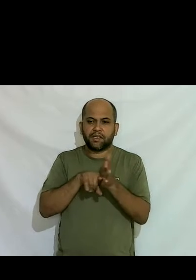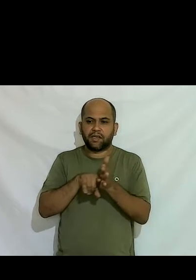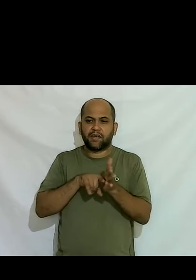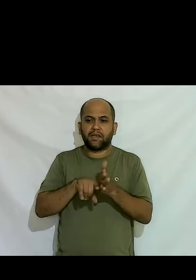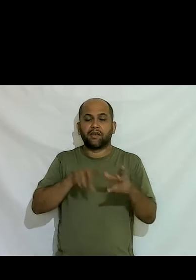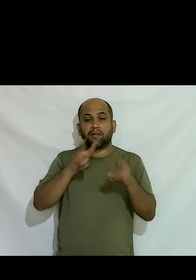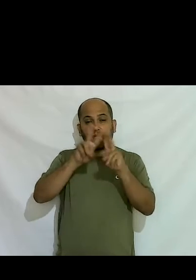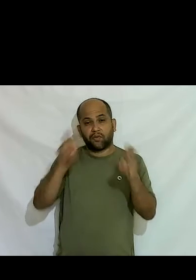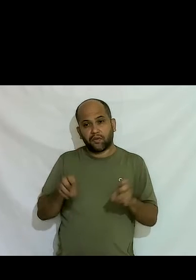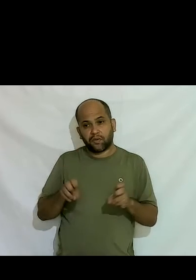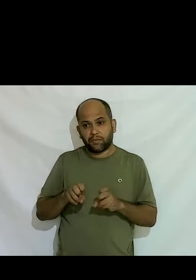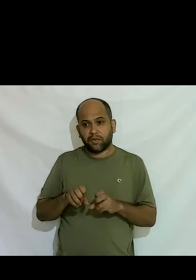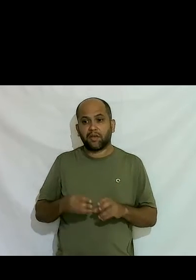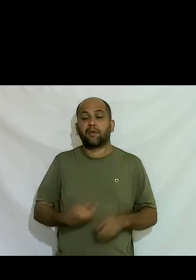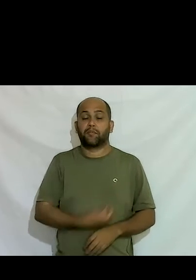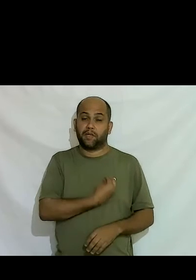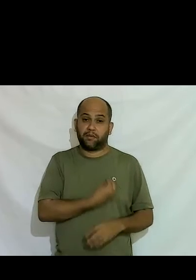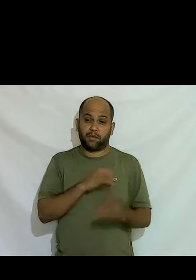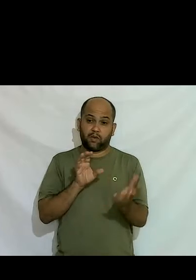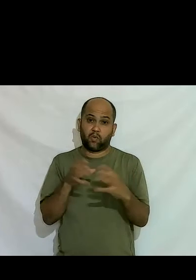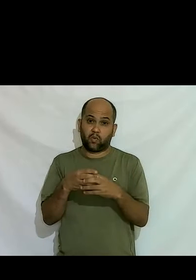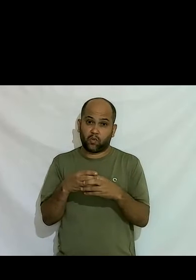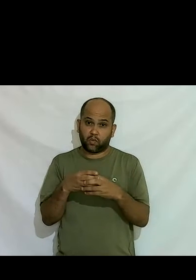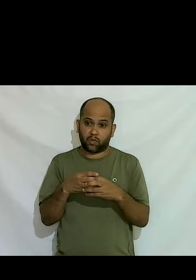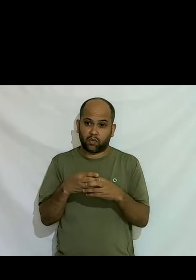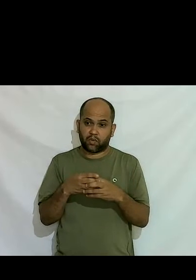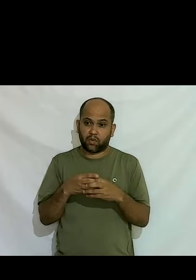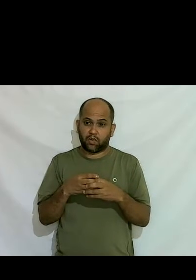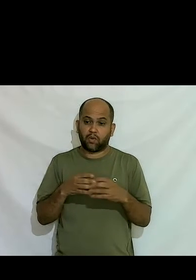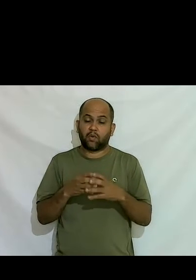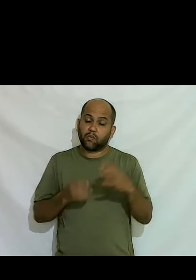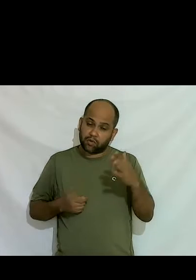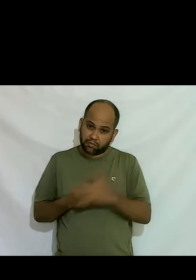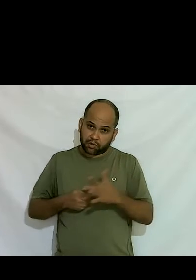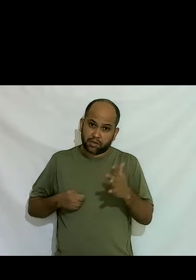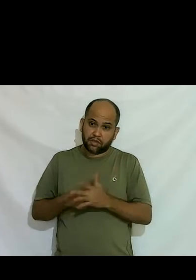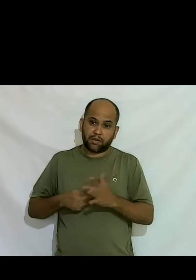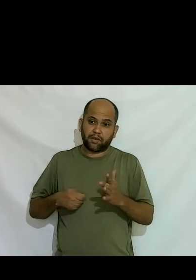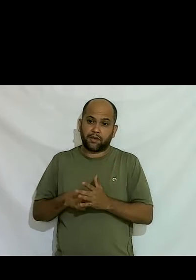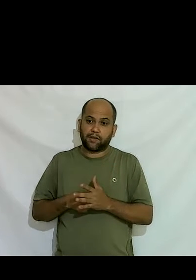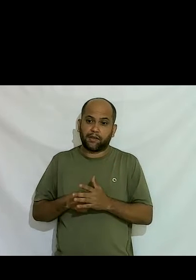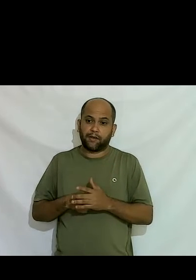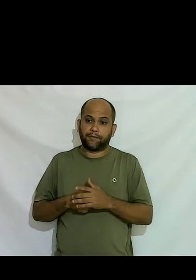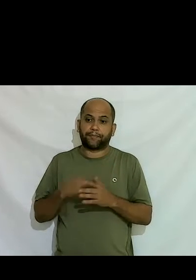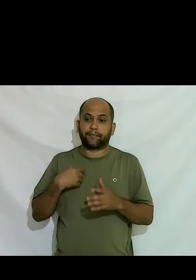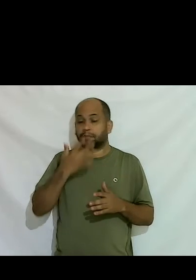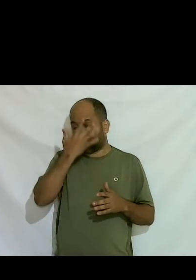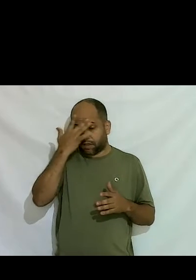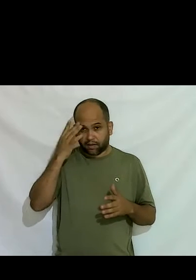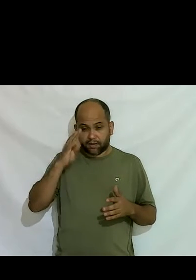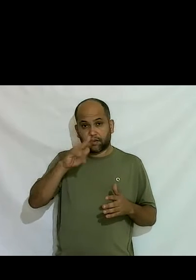mais sobre isso participar de grupos de militância né de pessoas travestis